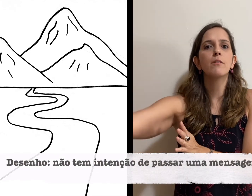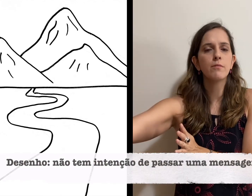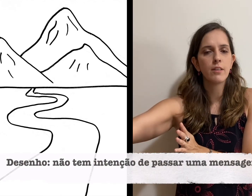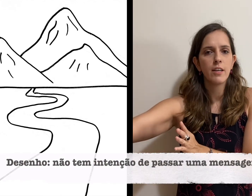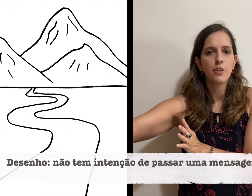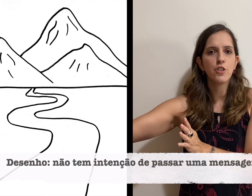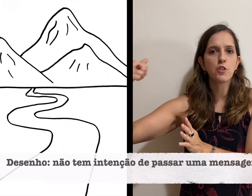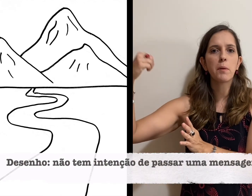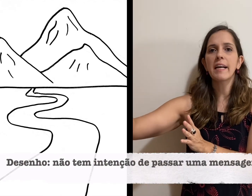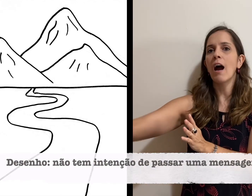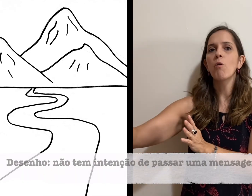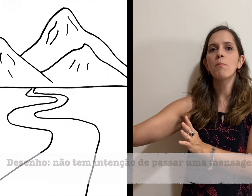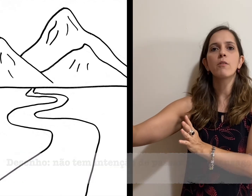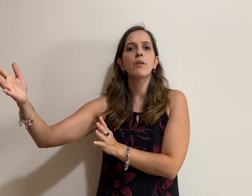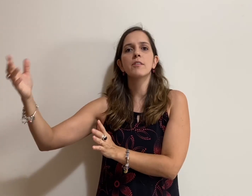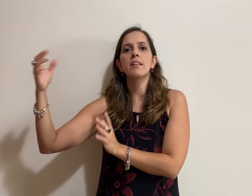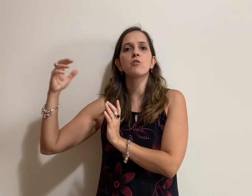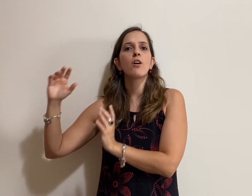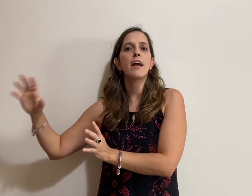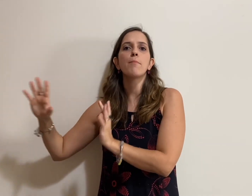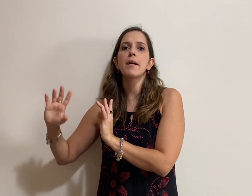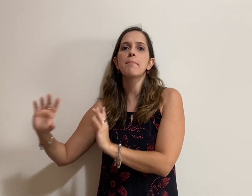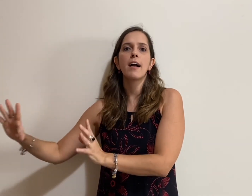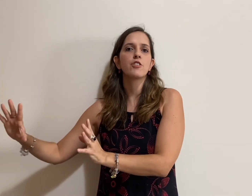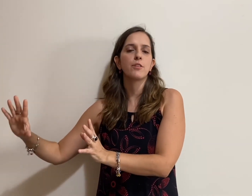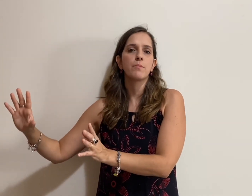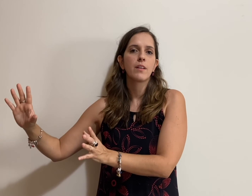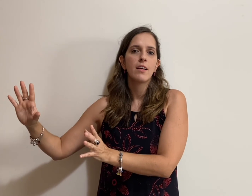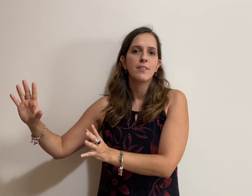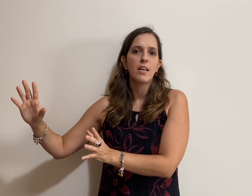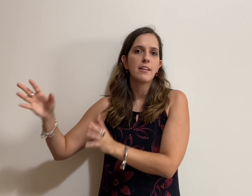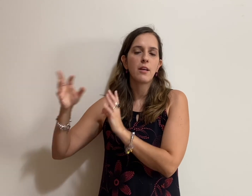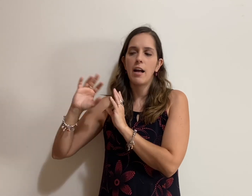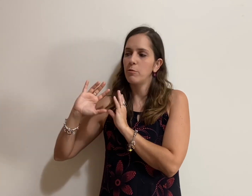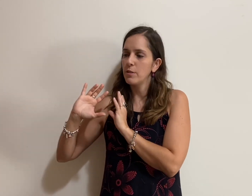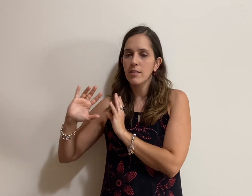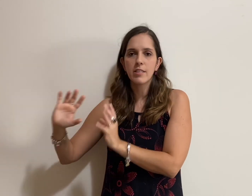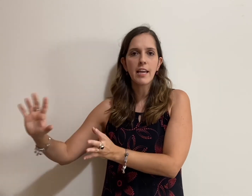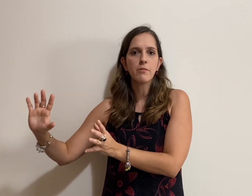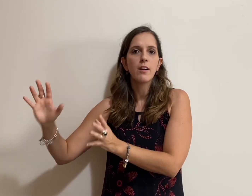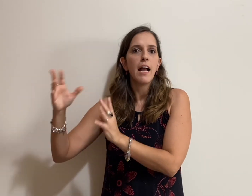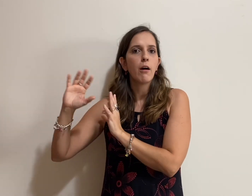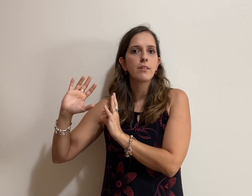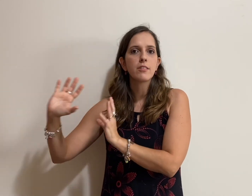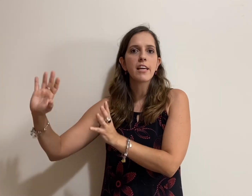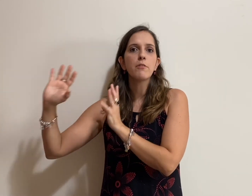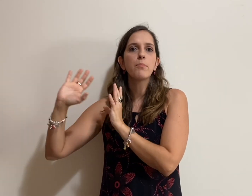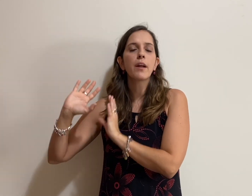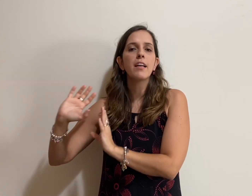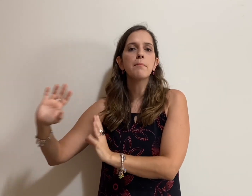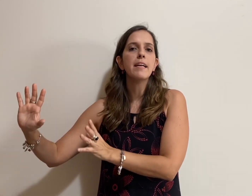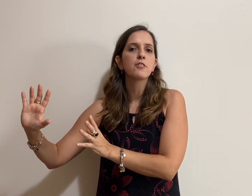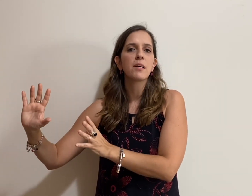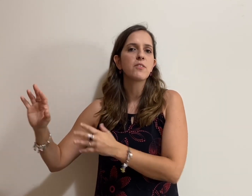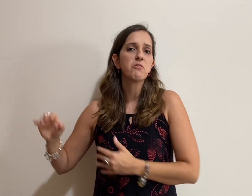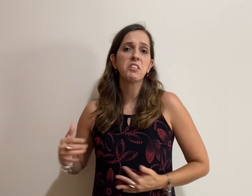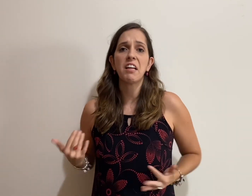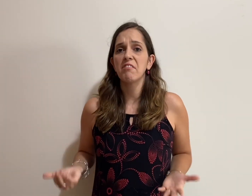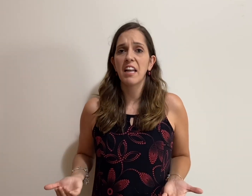de explicar alguma coisa, ele só é uma imagem, certo? O desenho é o desenho por ele mesmo. Às vezes você estava lá,